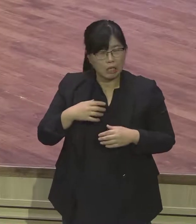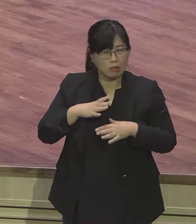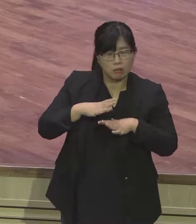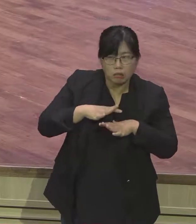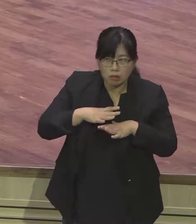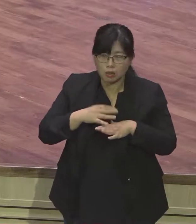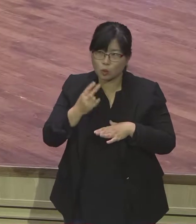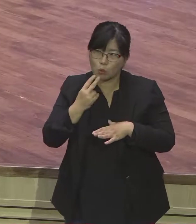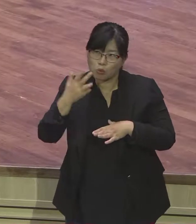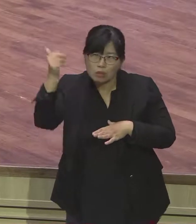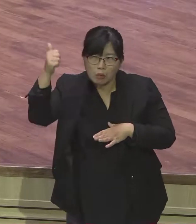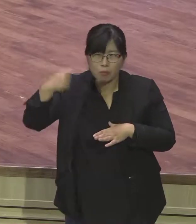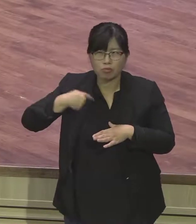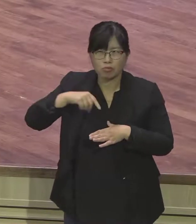느끼게 되었어요.